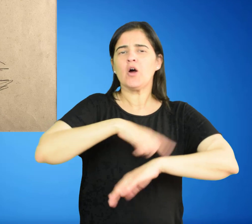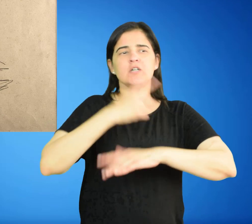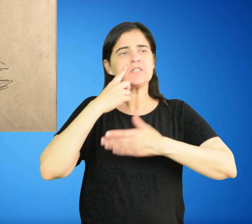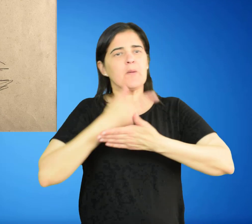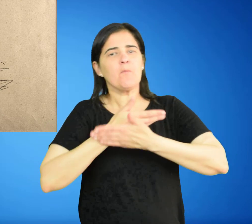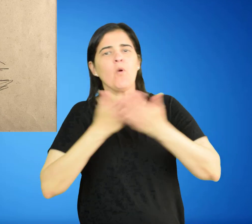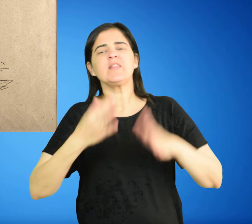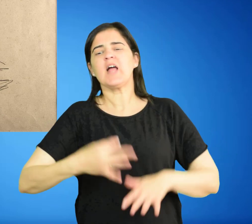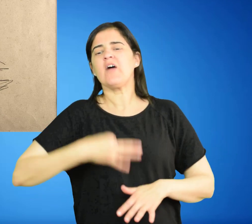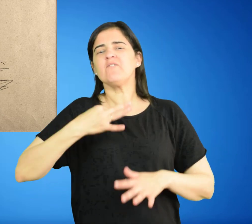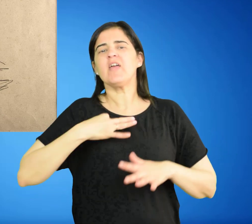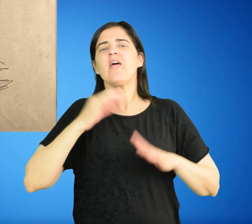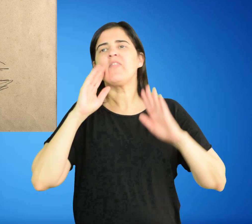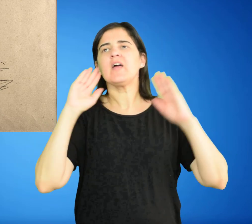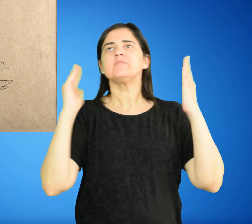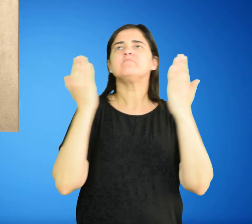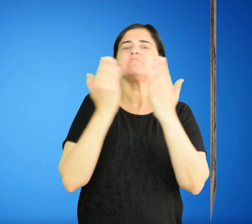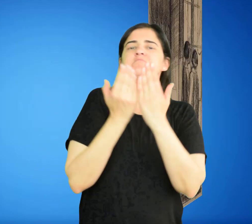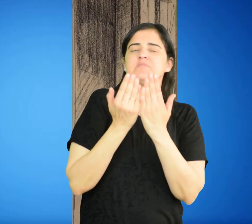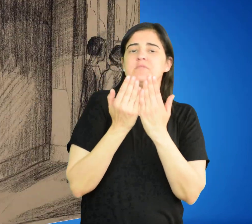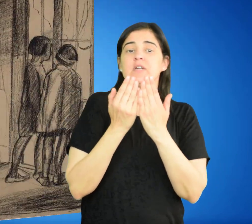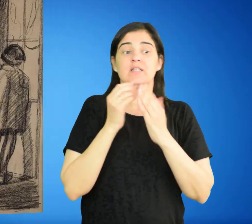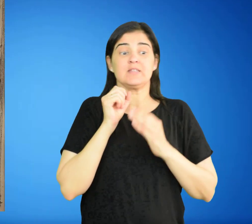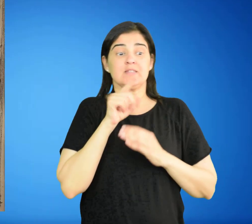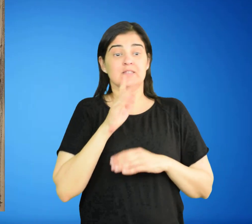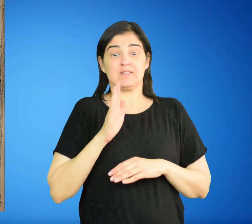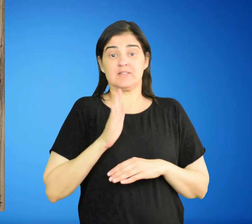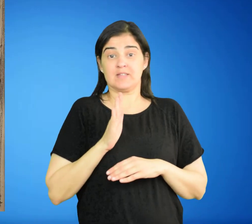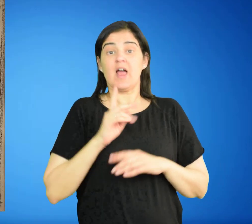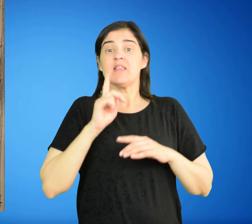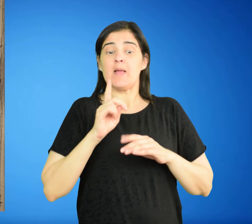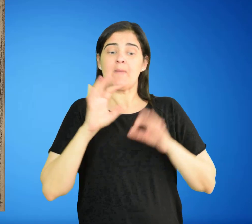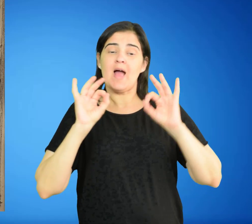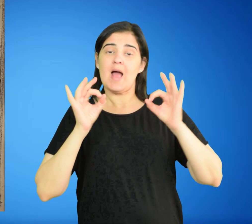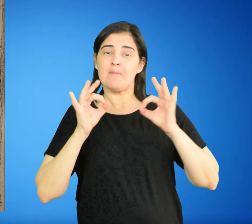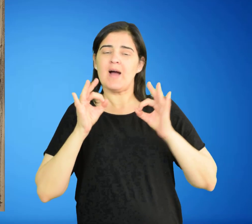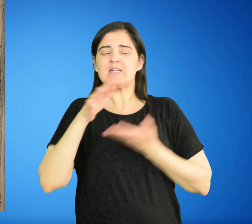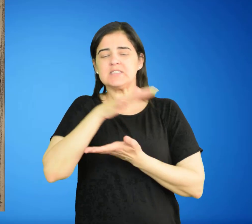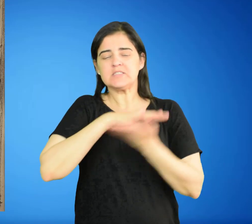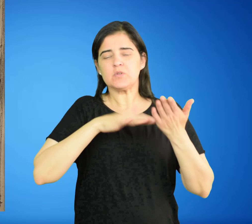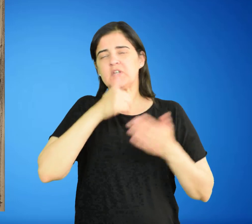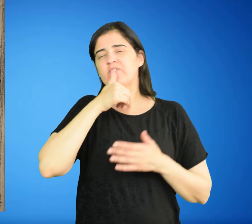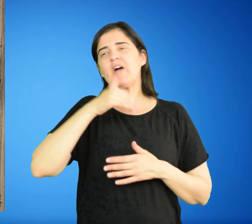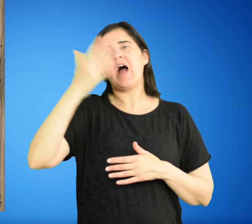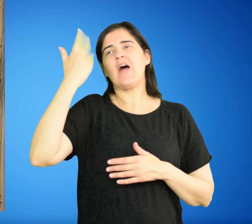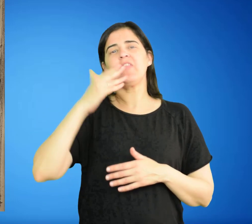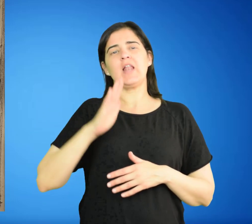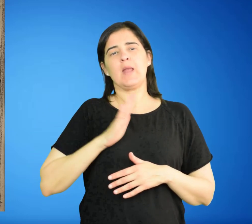nos hablan de esa vida de encierro, de ella y sus hermanas, situación femenina de la época.